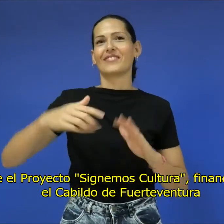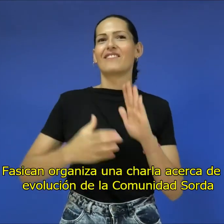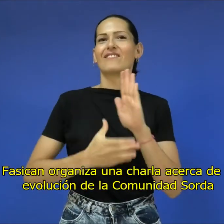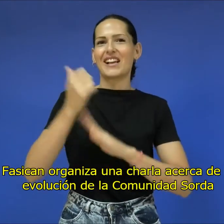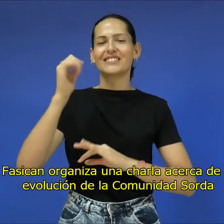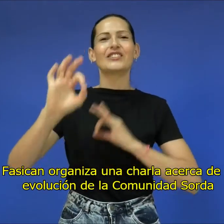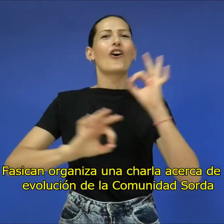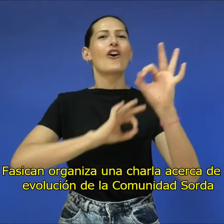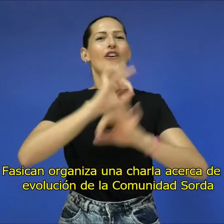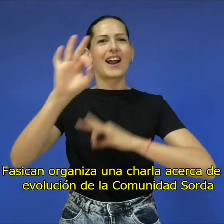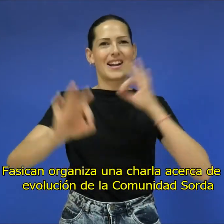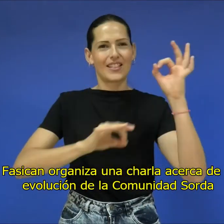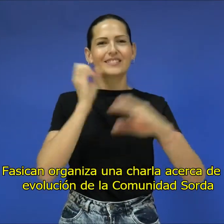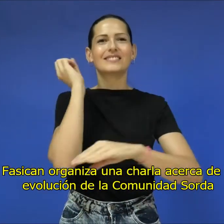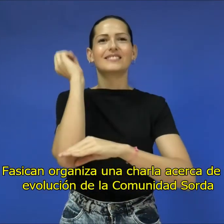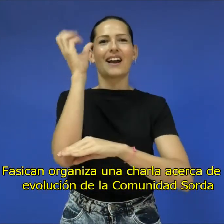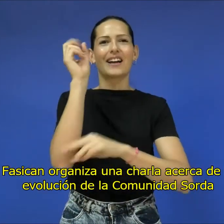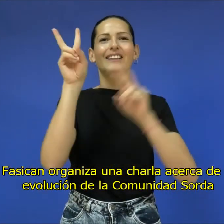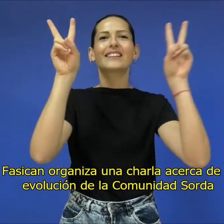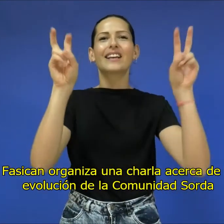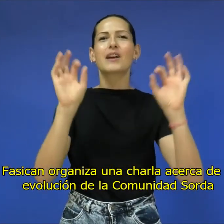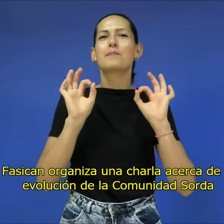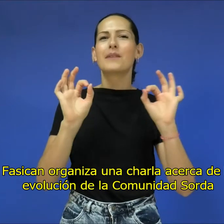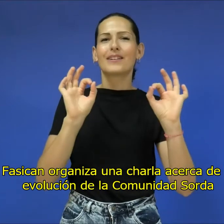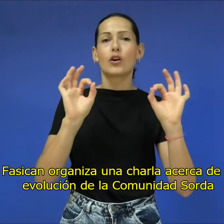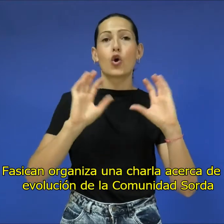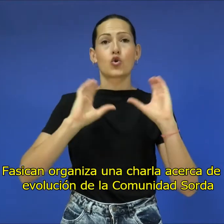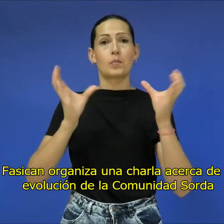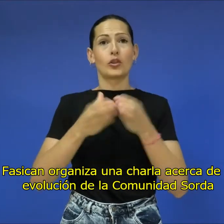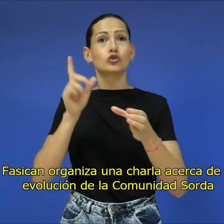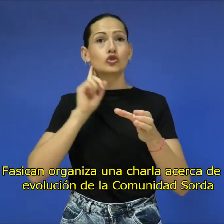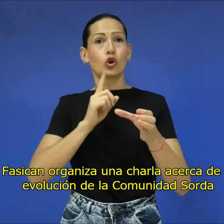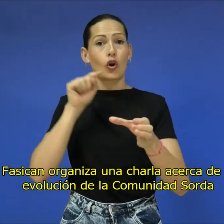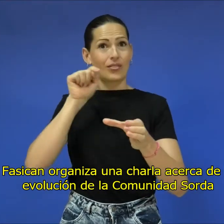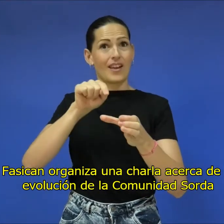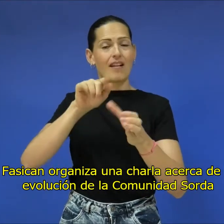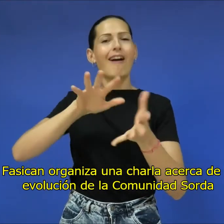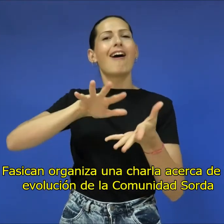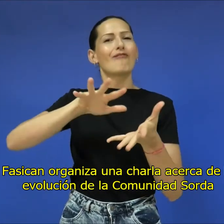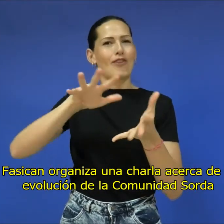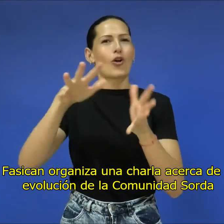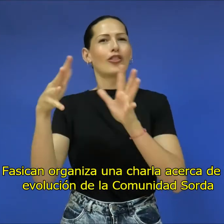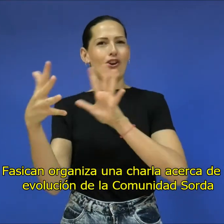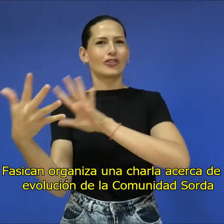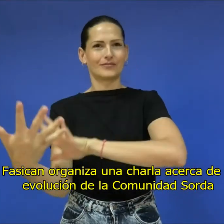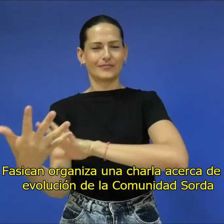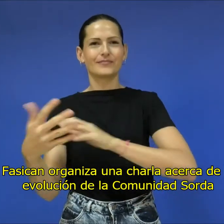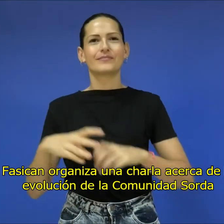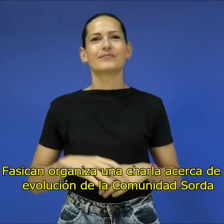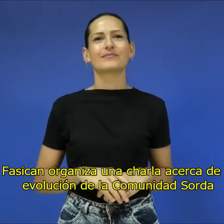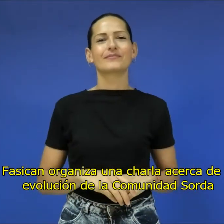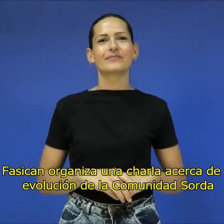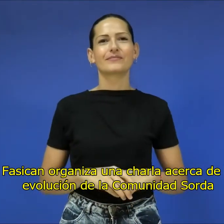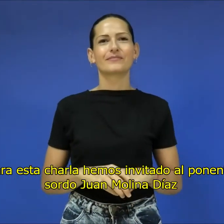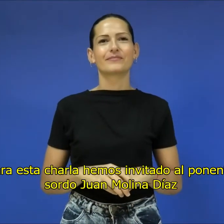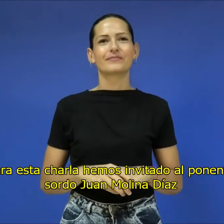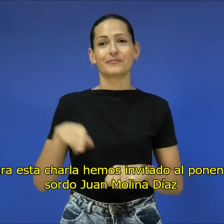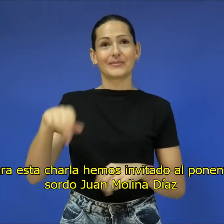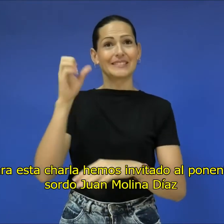Fasicam organiza una charla acerca de la evolución de la comunidad sorda. Para esta